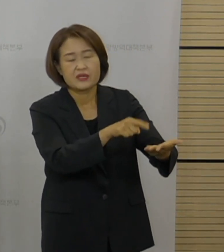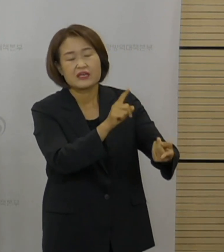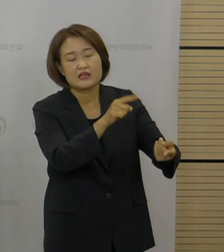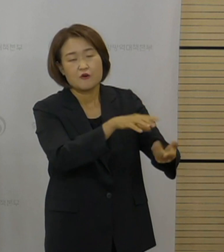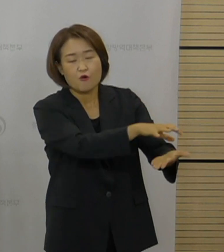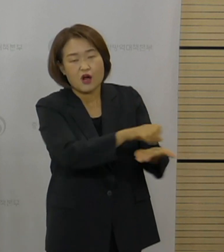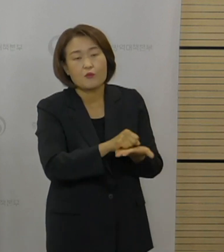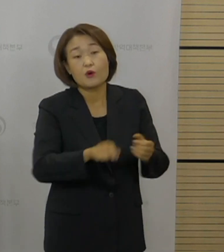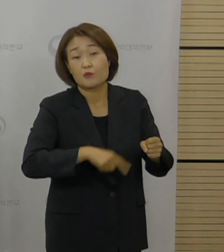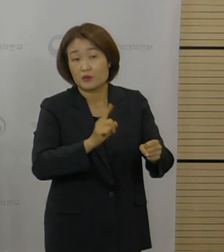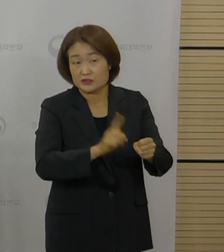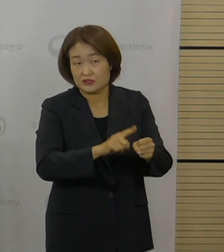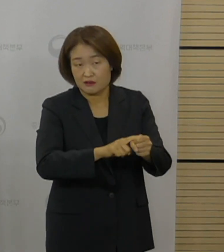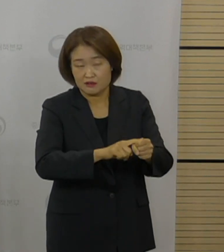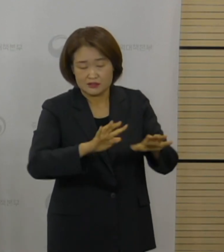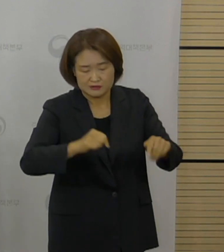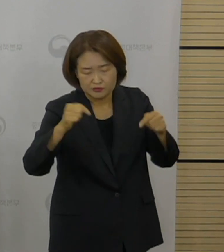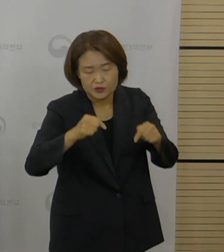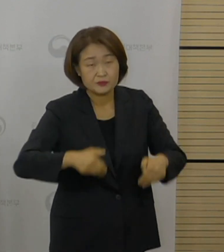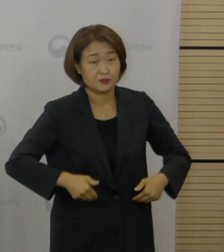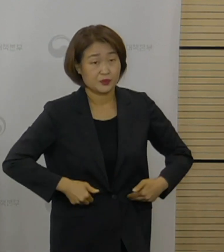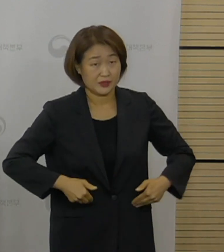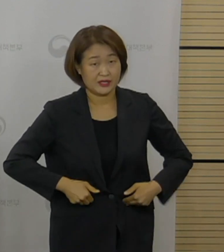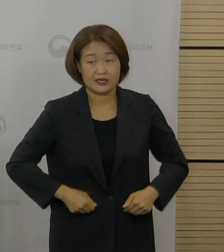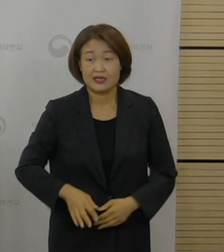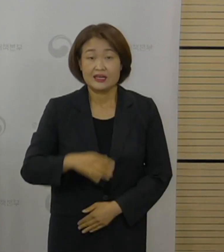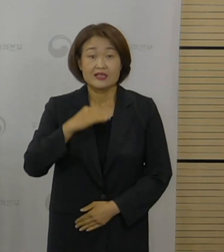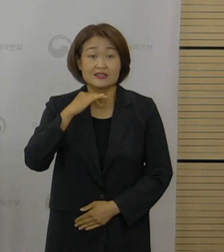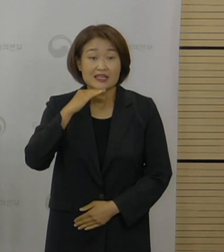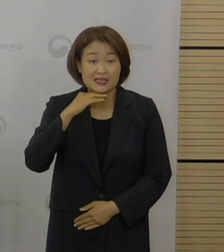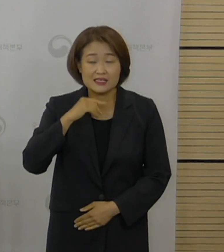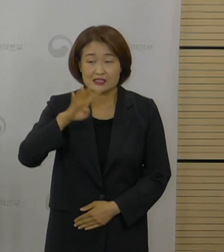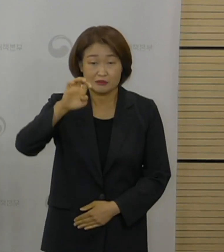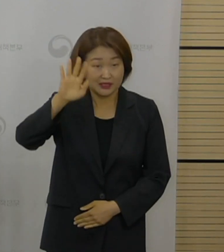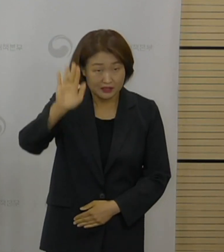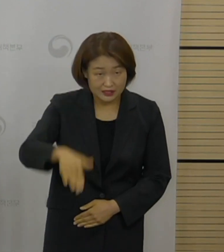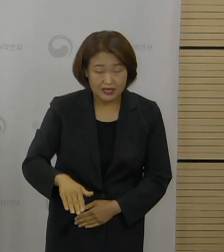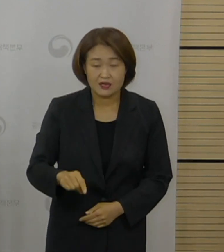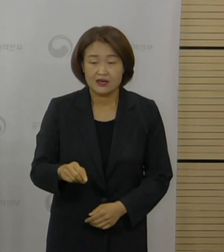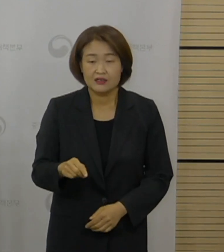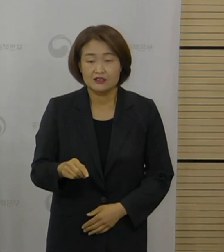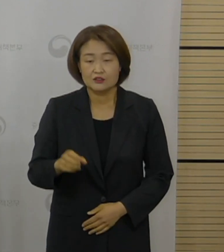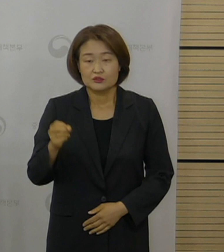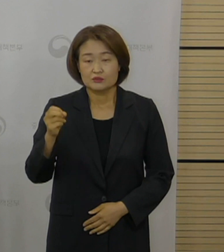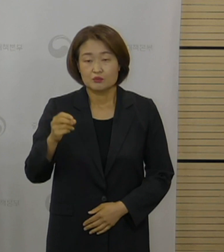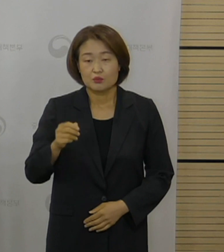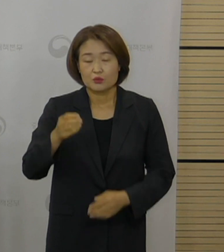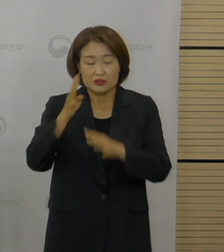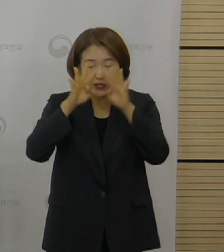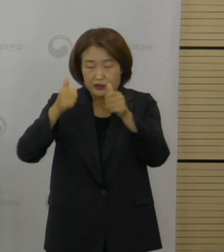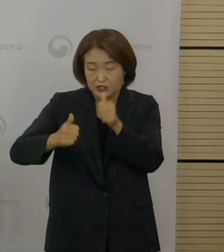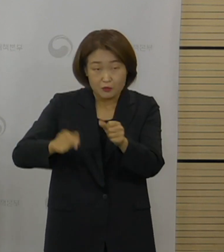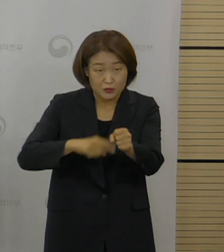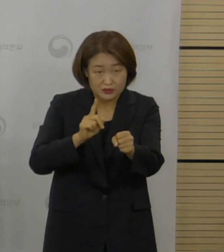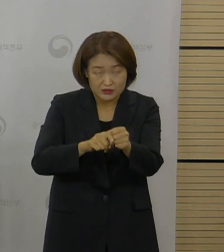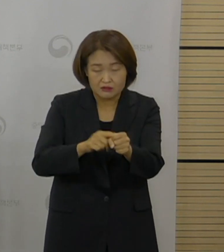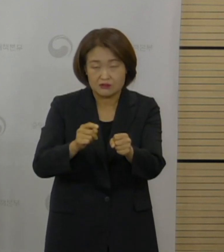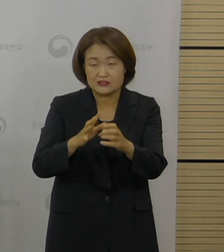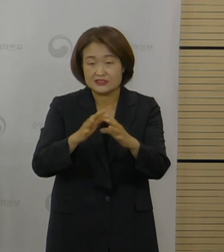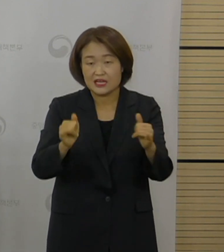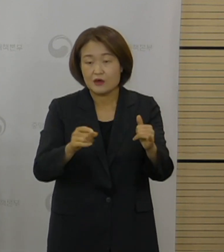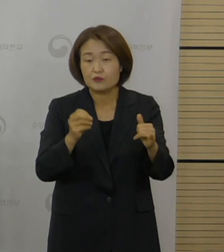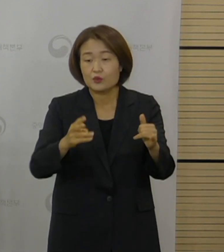중에 있고 40세 이하에 대한 사전 예약 시기와 대입 수험생의 접종 시기에 대해서는